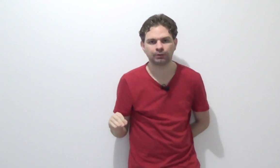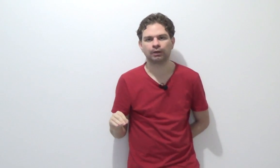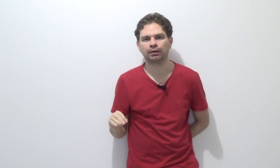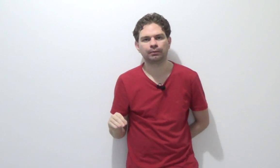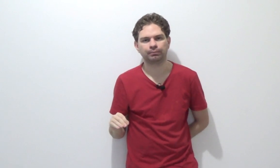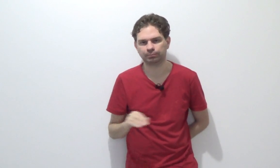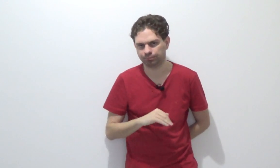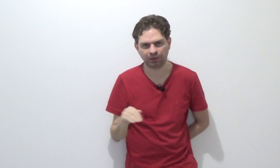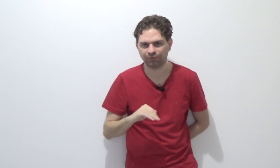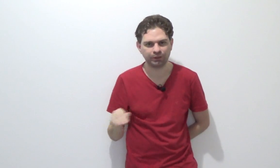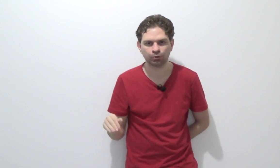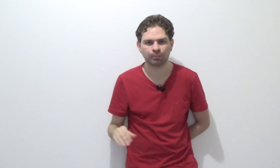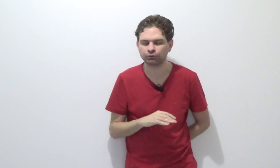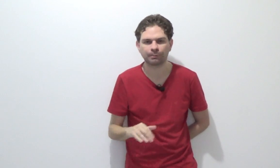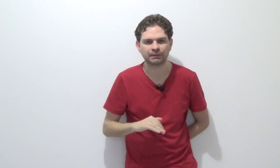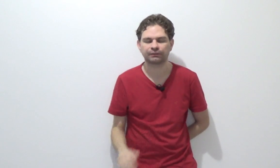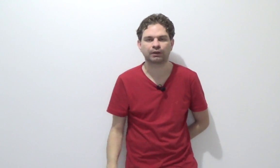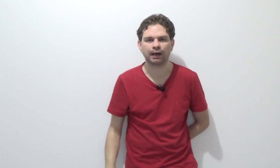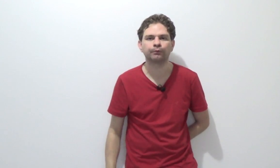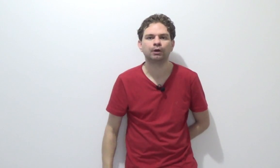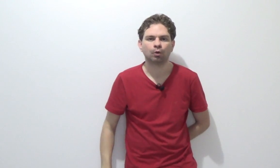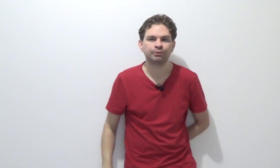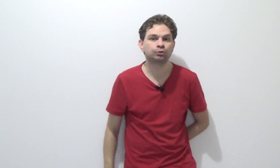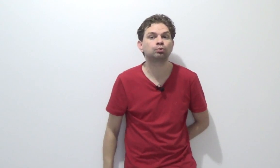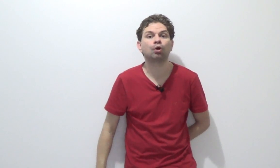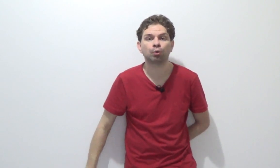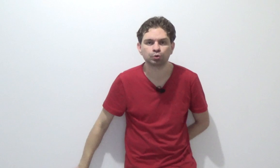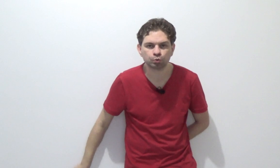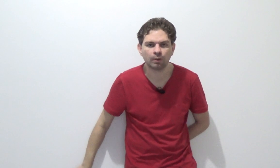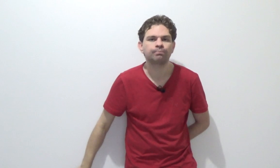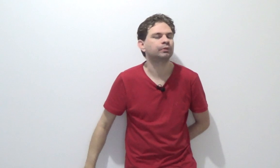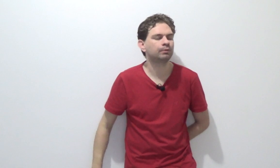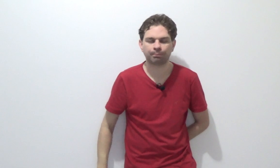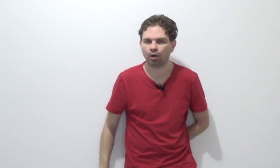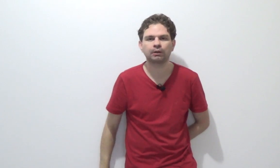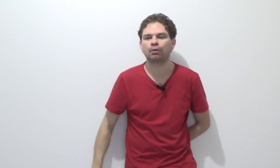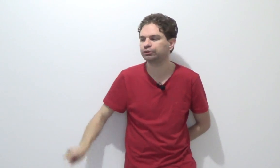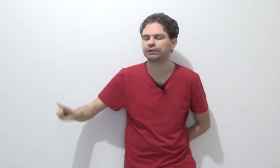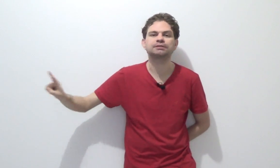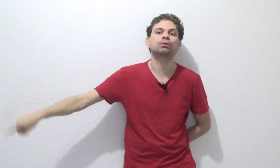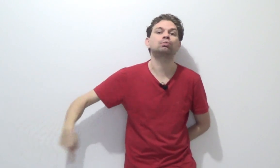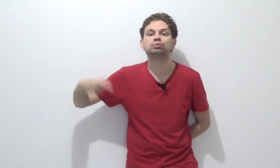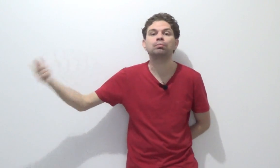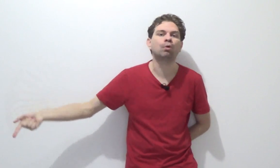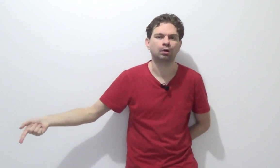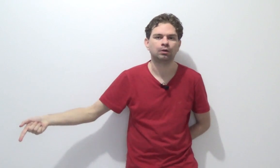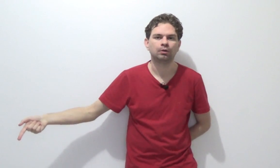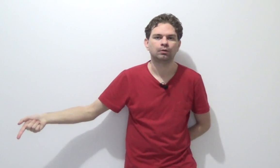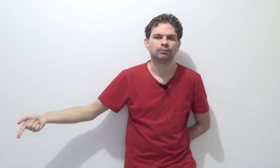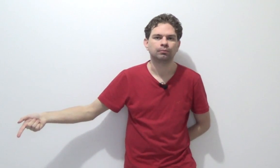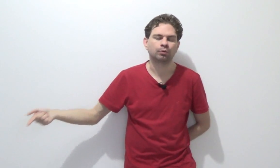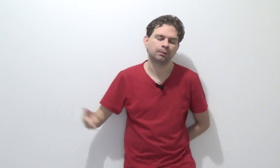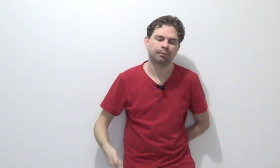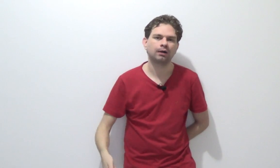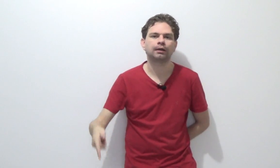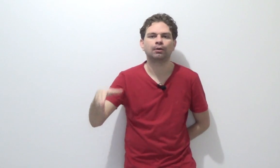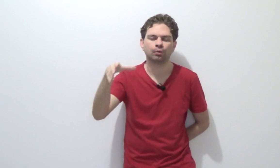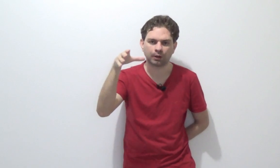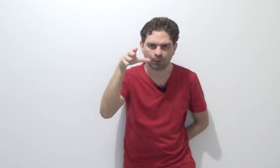definido, mais do que pacificado. Homicídio doloso não importa onde que se consumou. O que importa é o local